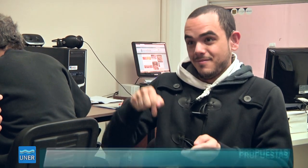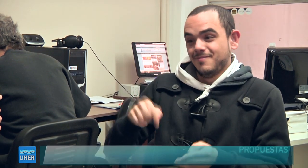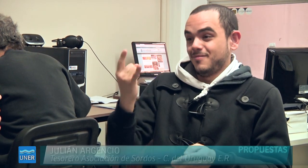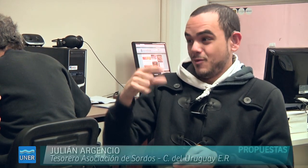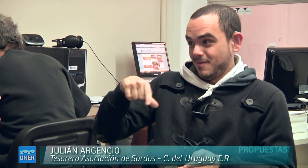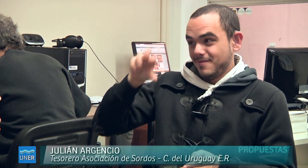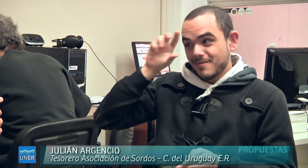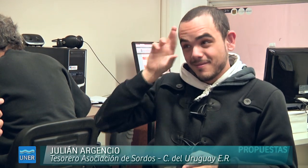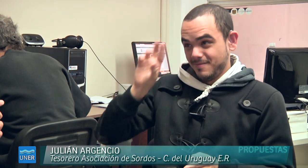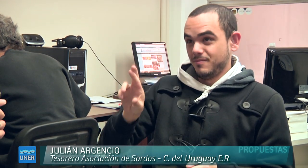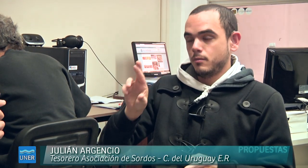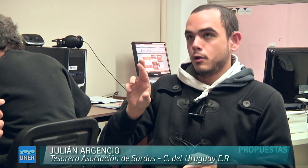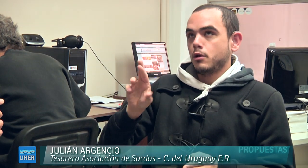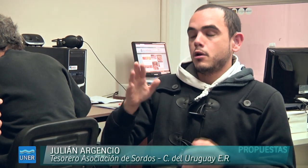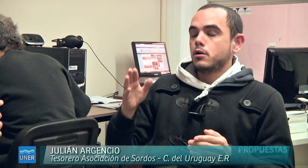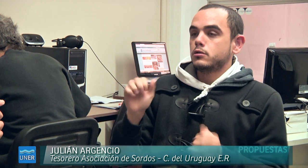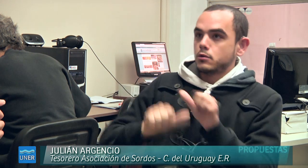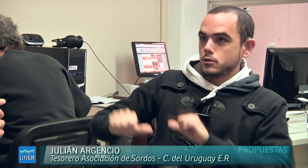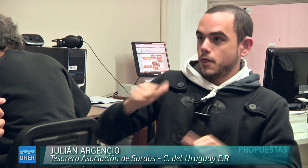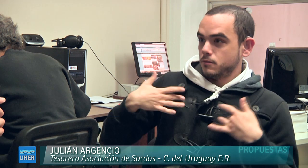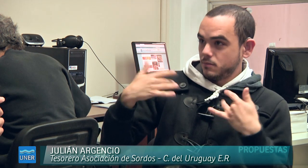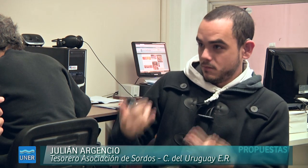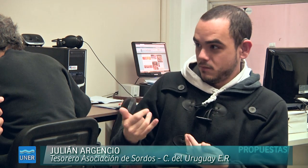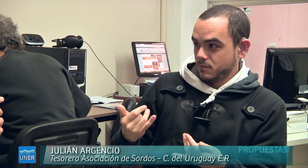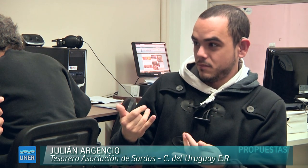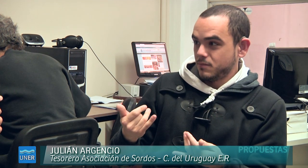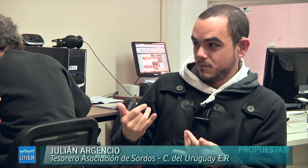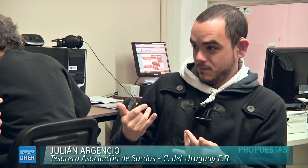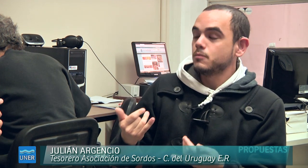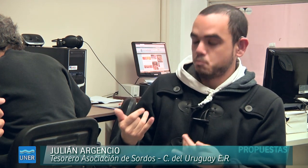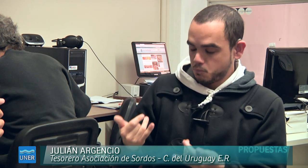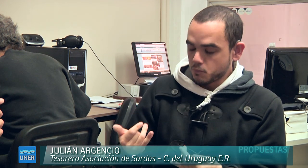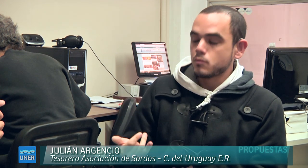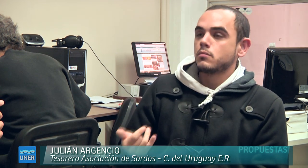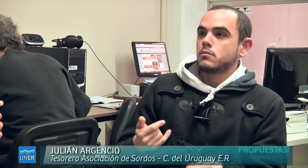Que yo acá estudié en la UNER, en Ciencias de la Salud,